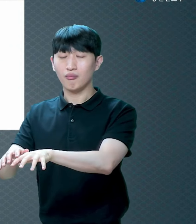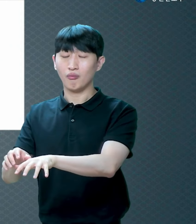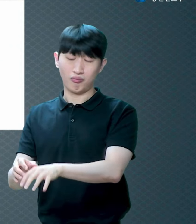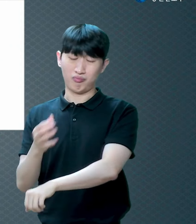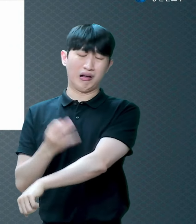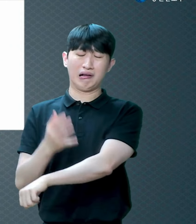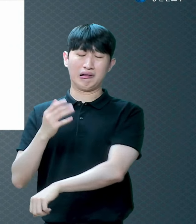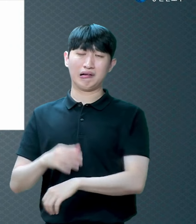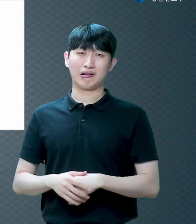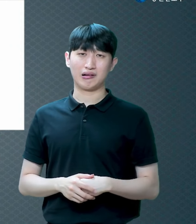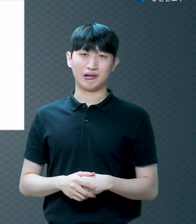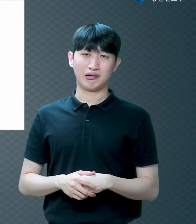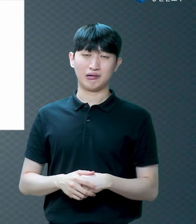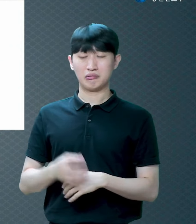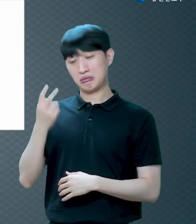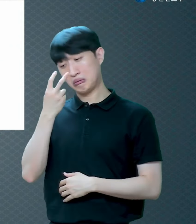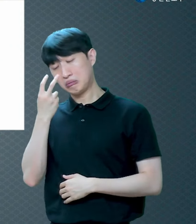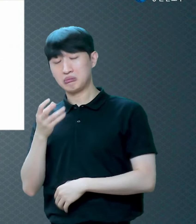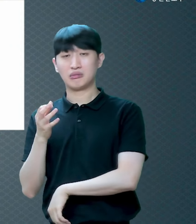할 일도 별로 없어요